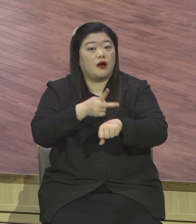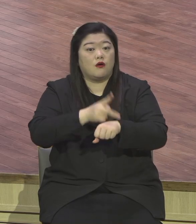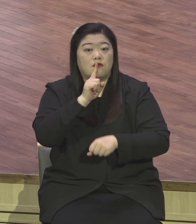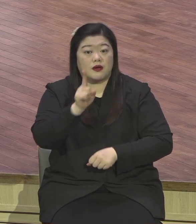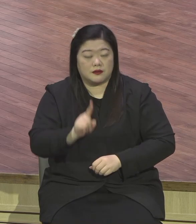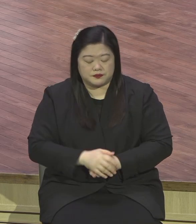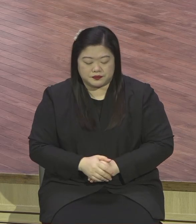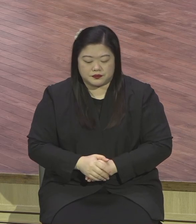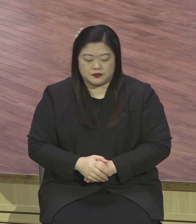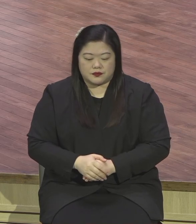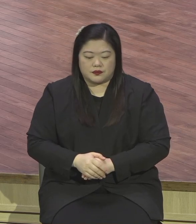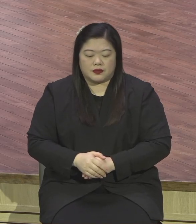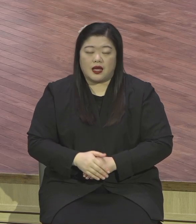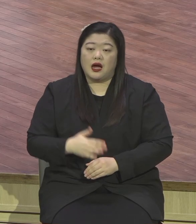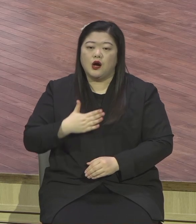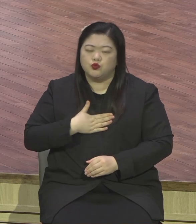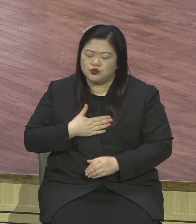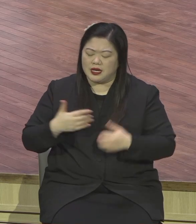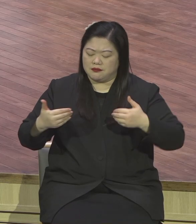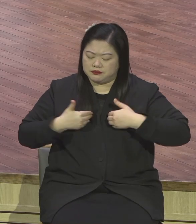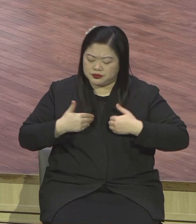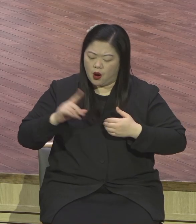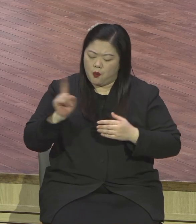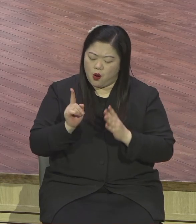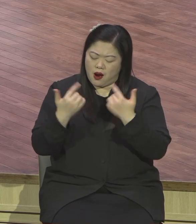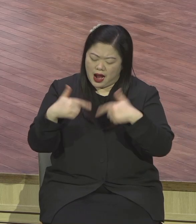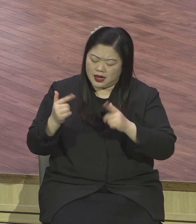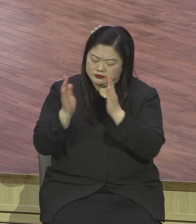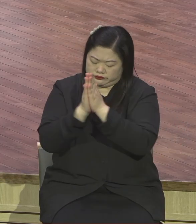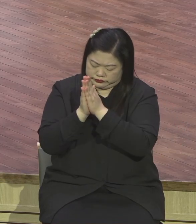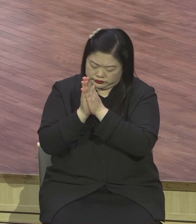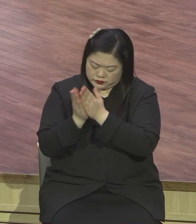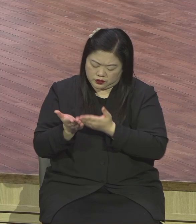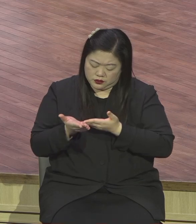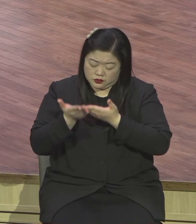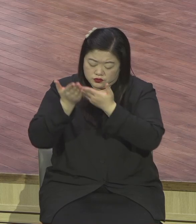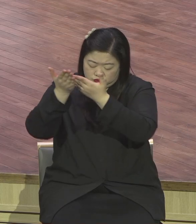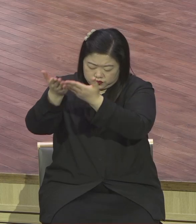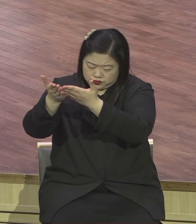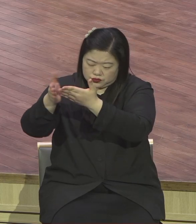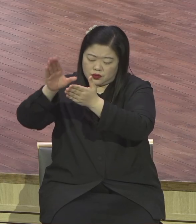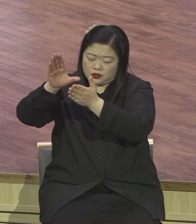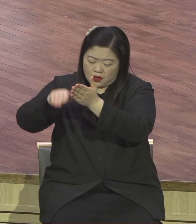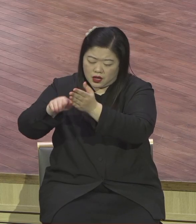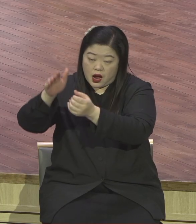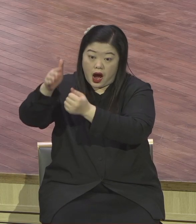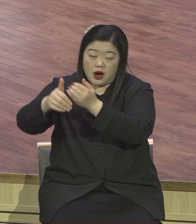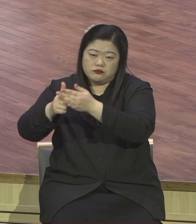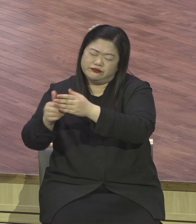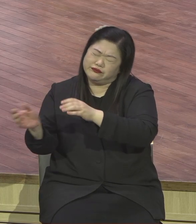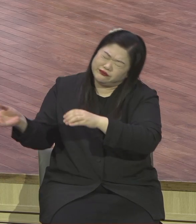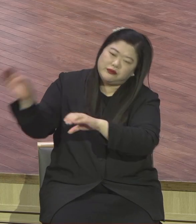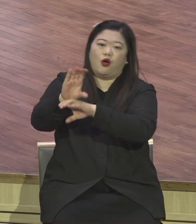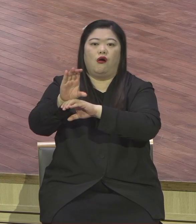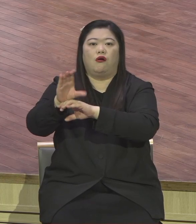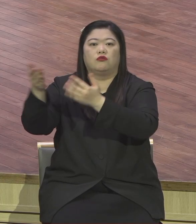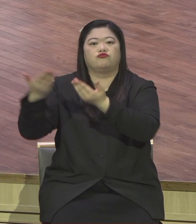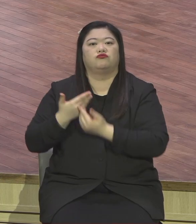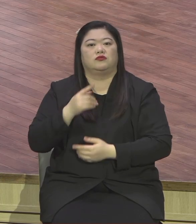더 넘치도록 능히 채우시는 전능하신 하나님의 계획입니다. 구하는